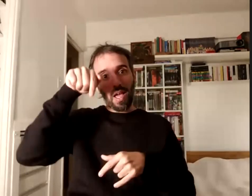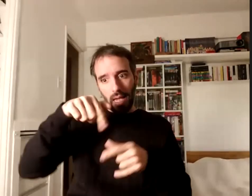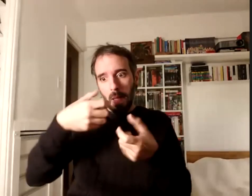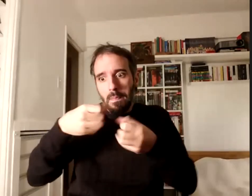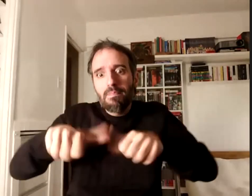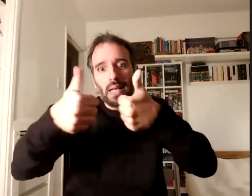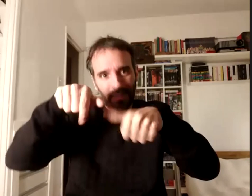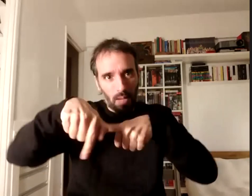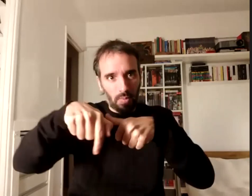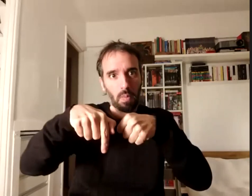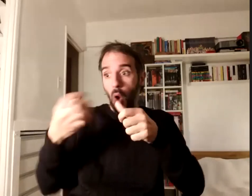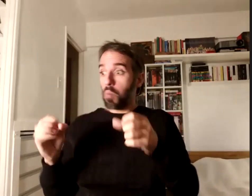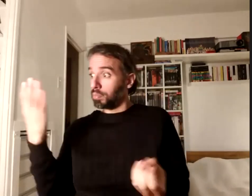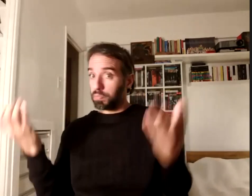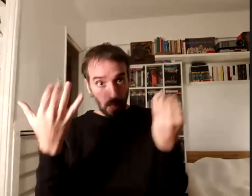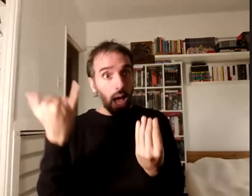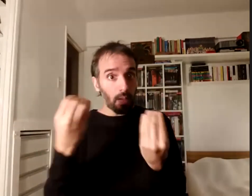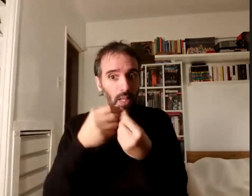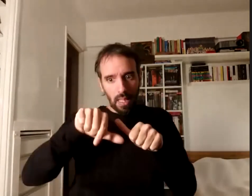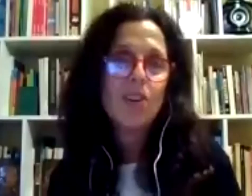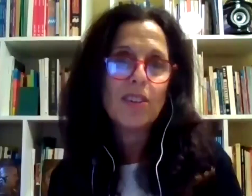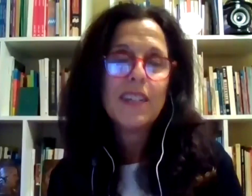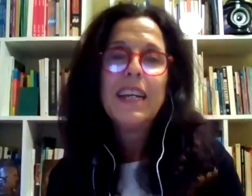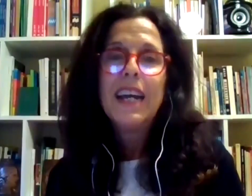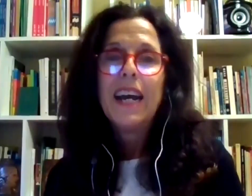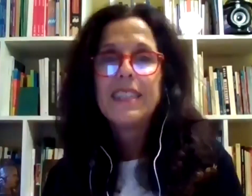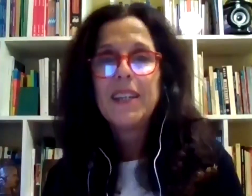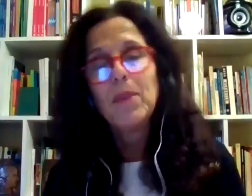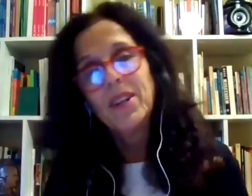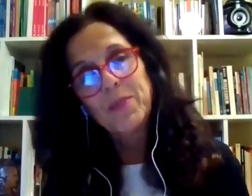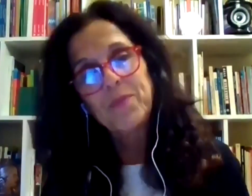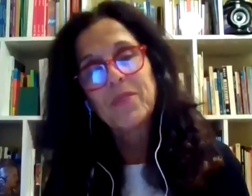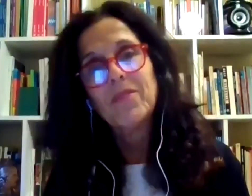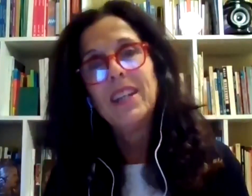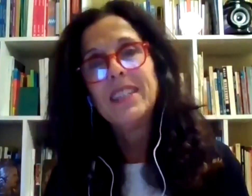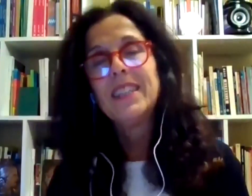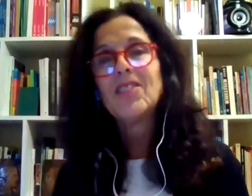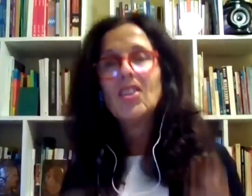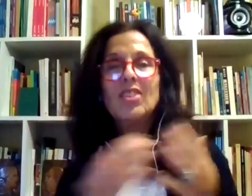hay otras pero esta es una punta seguro que va en esa dirección así que bueno felicitaciones otra vez